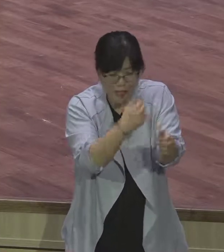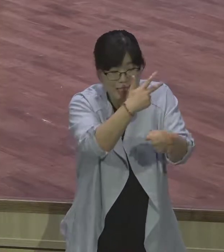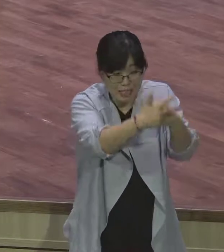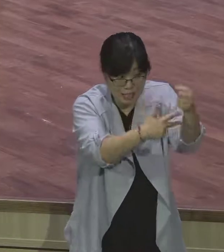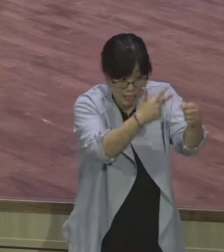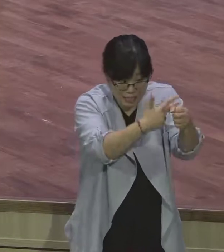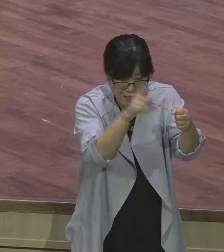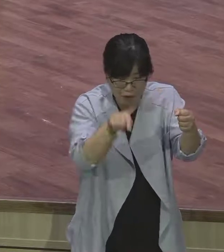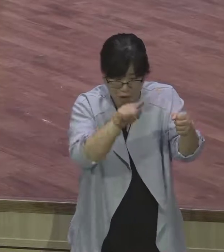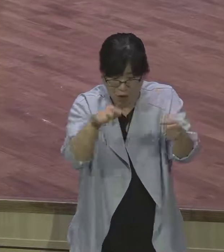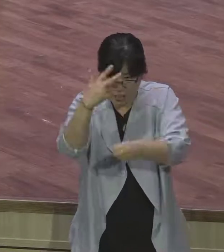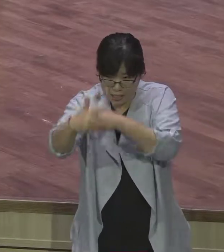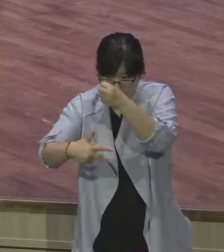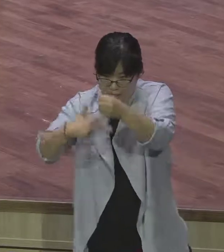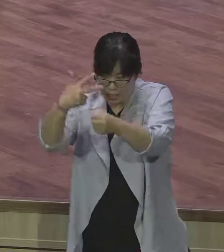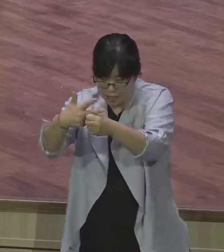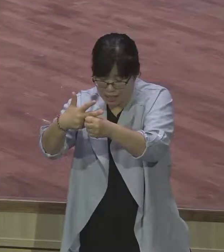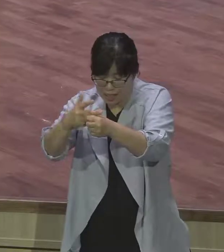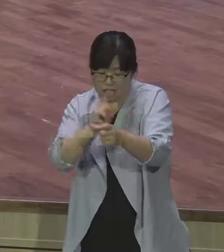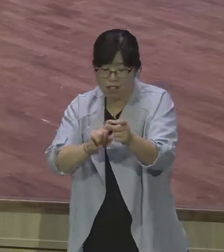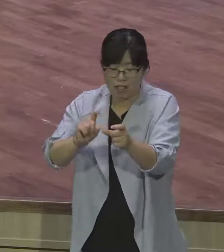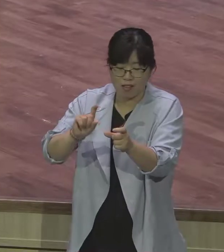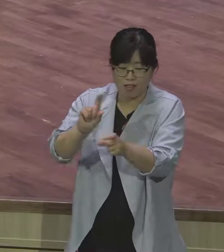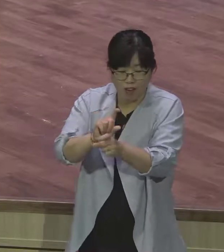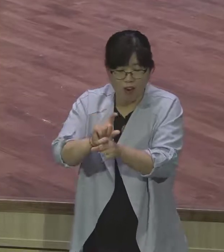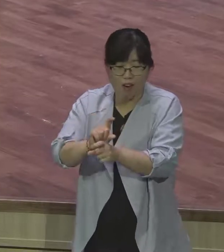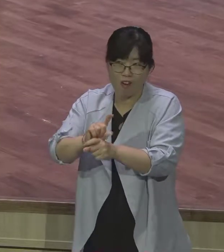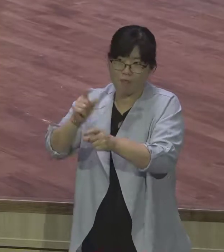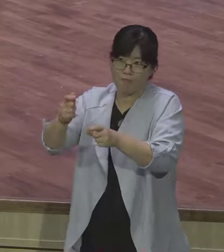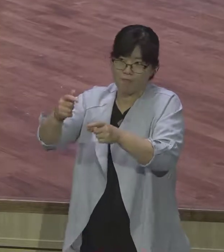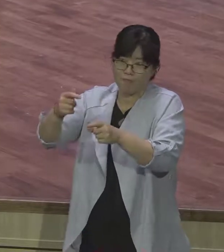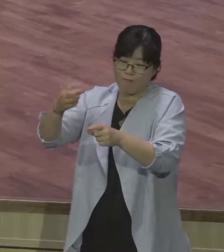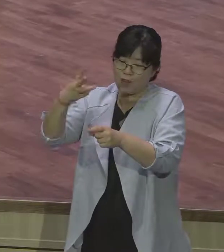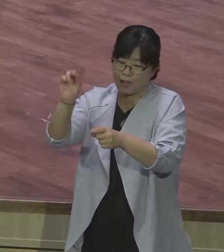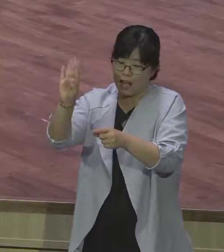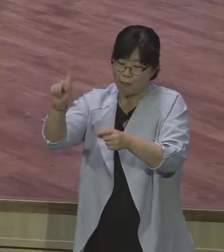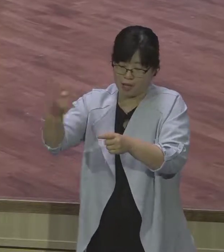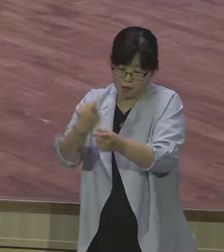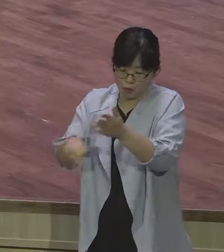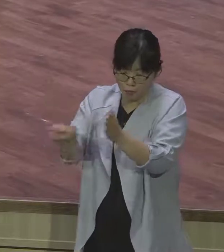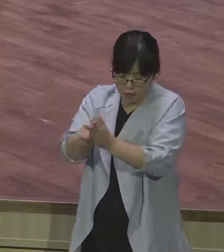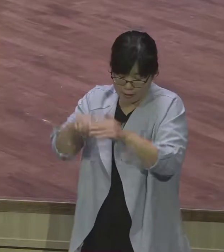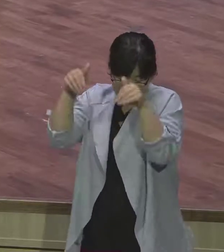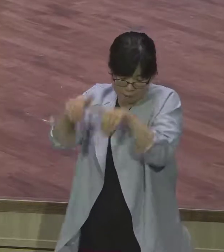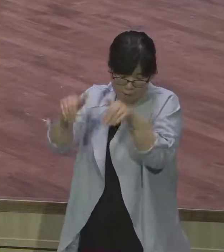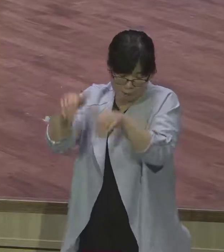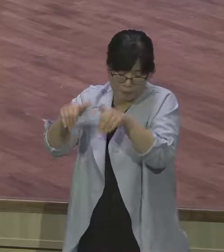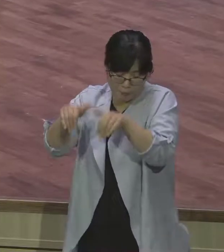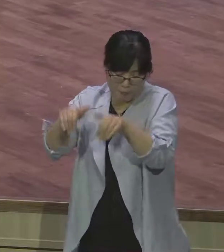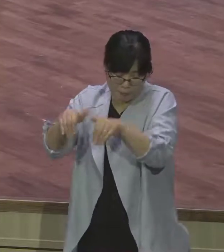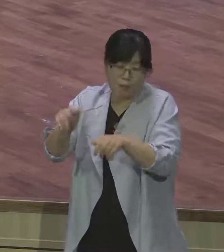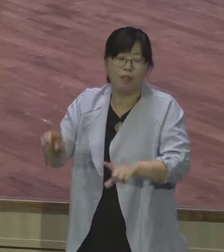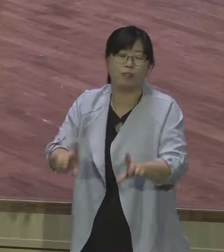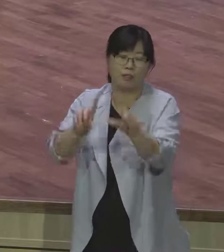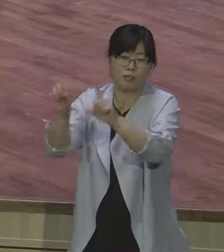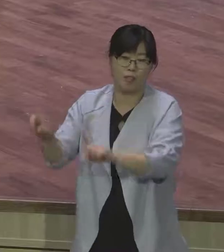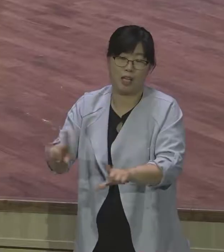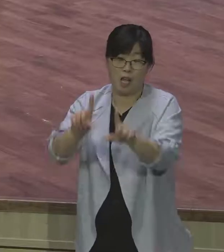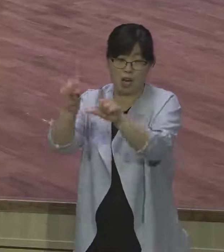야곱은 라엘을 편애했습니다. 레아보다 야곱이 라엘이 훨씬 예쁬던가 봐요.